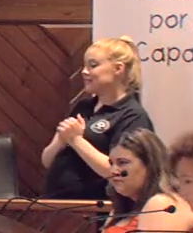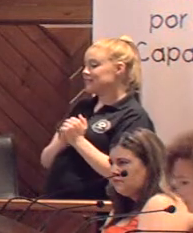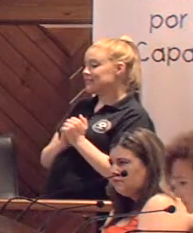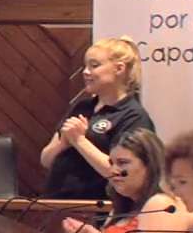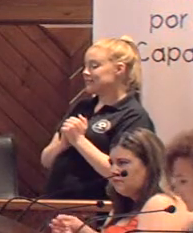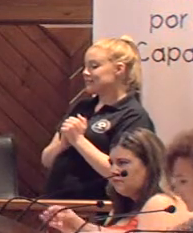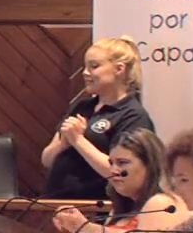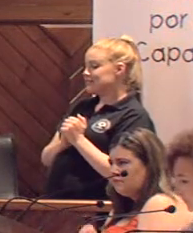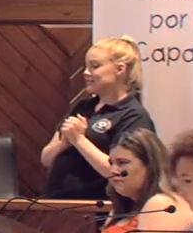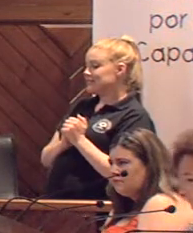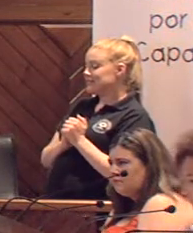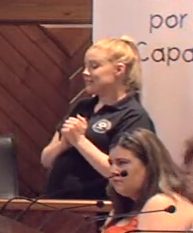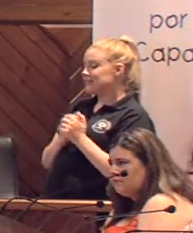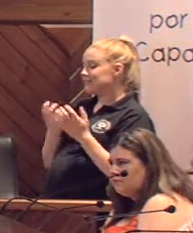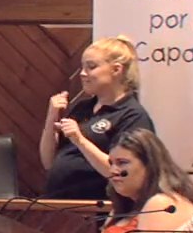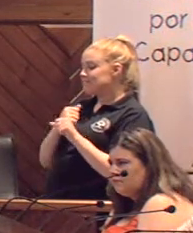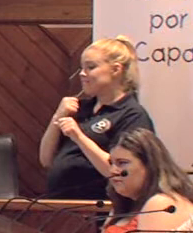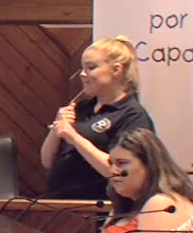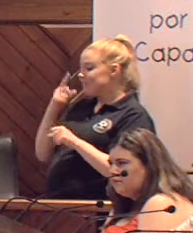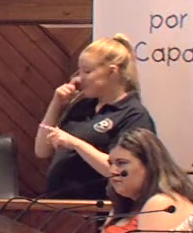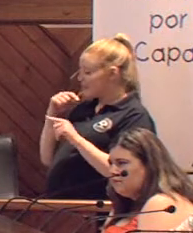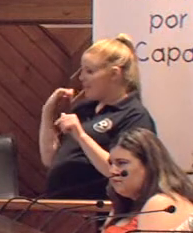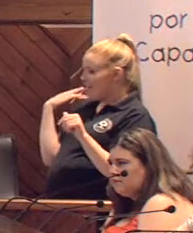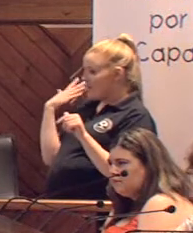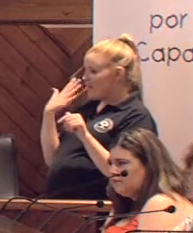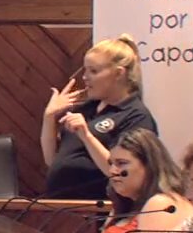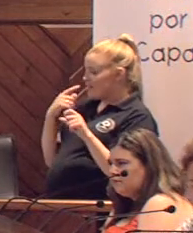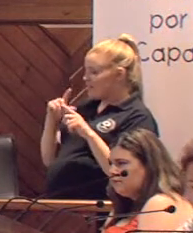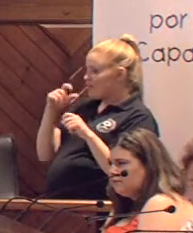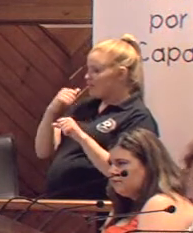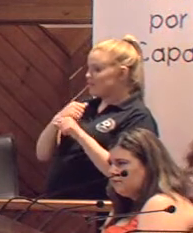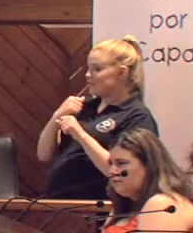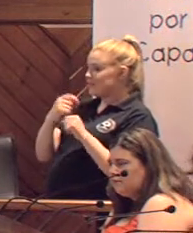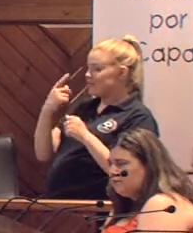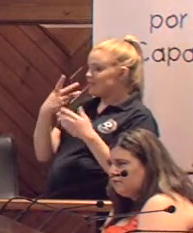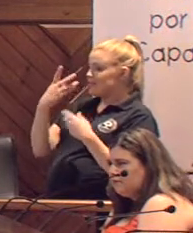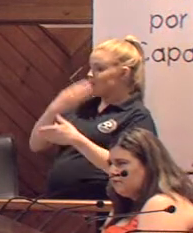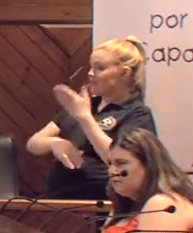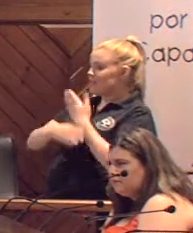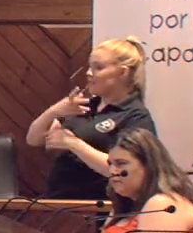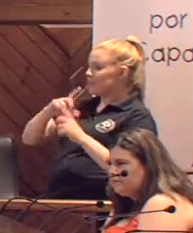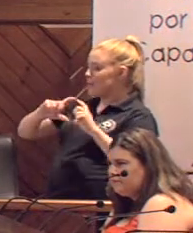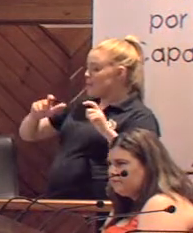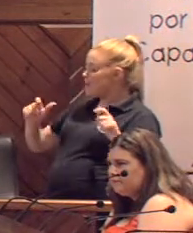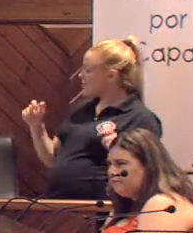creación de empleo en este último año? ¿Más puestos de trabajo a personas con discapacidad?